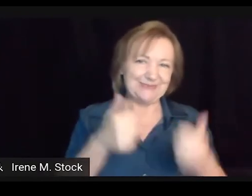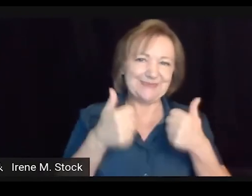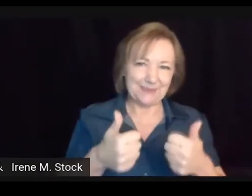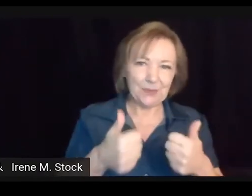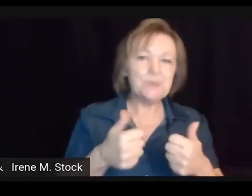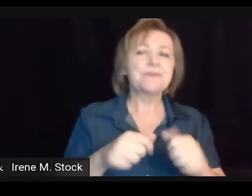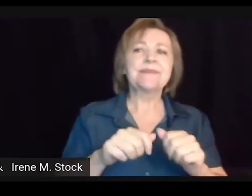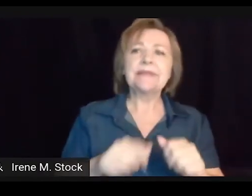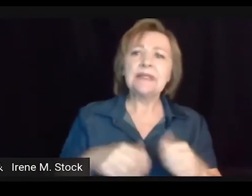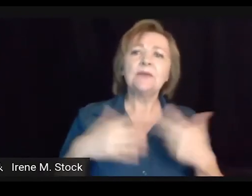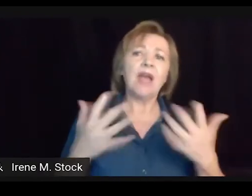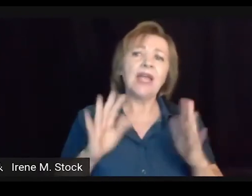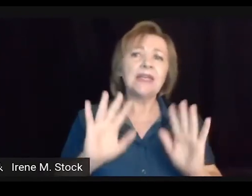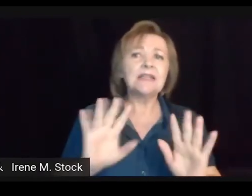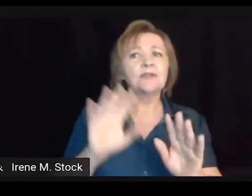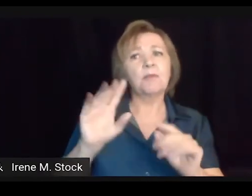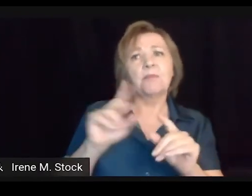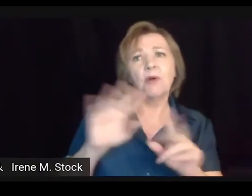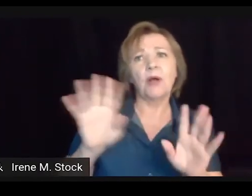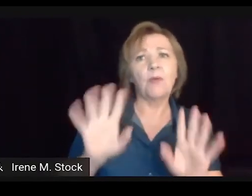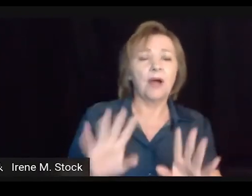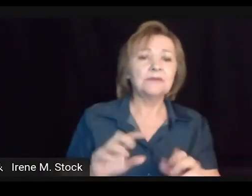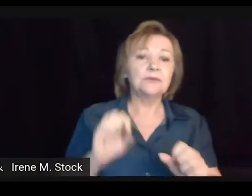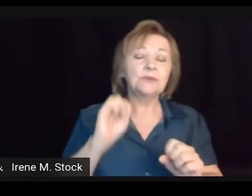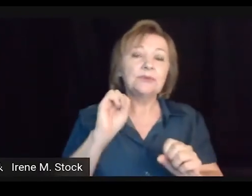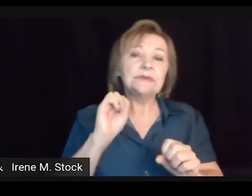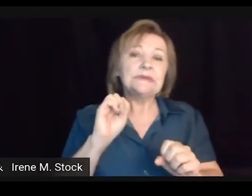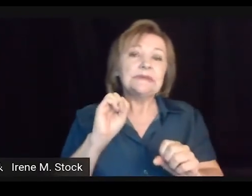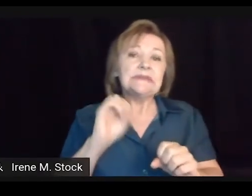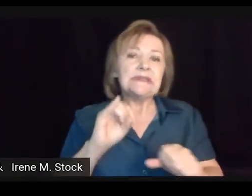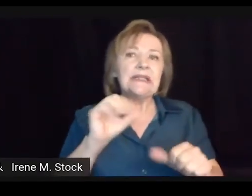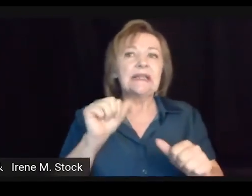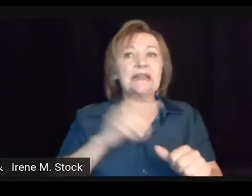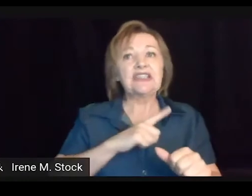Vocês têm total liberdade para me perguntar as eventuais dúvidas.